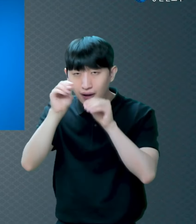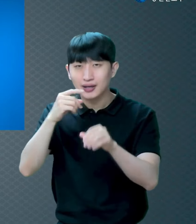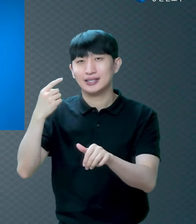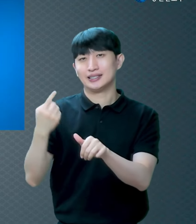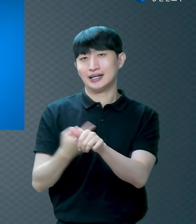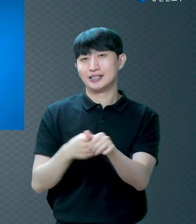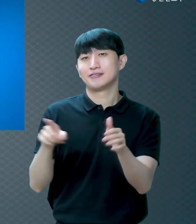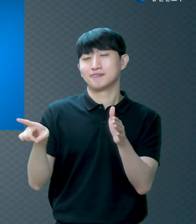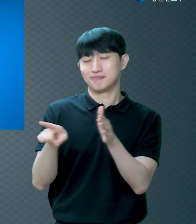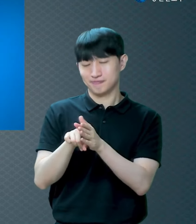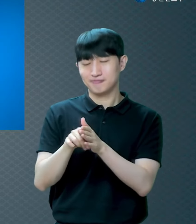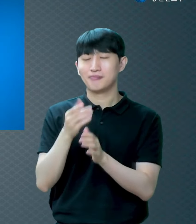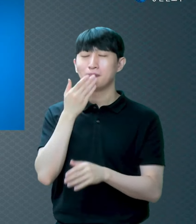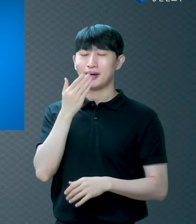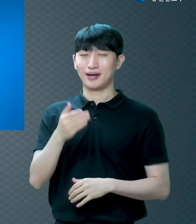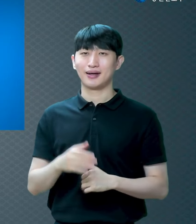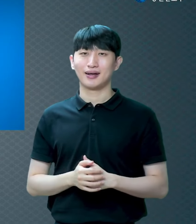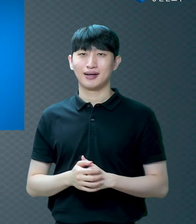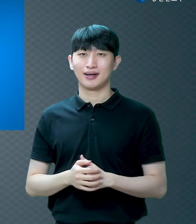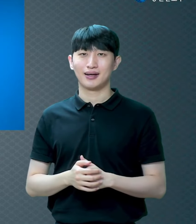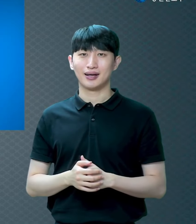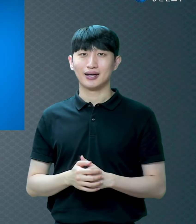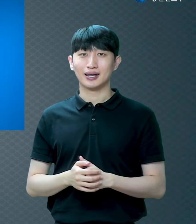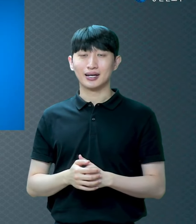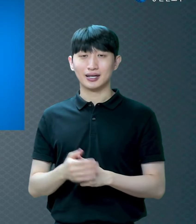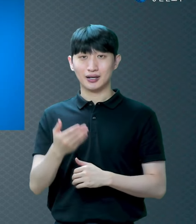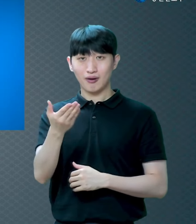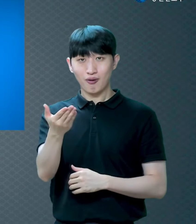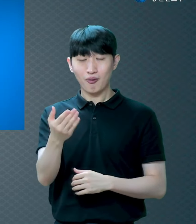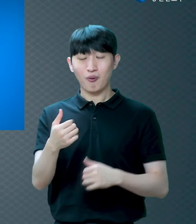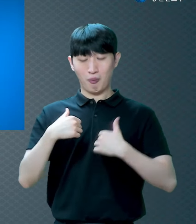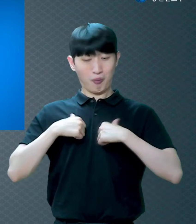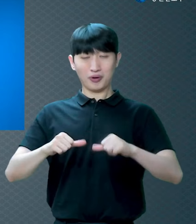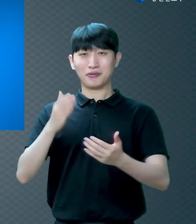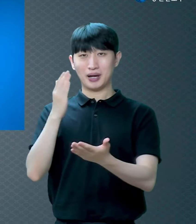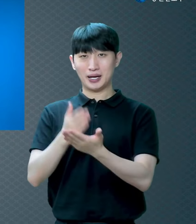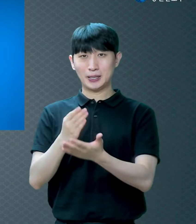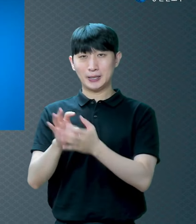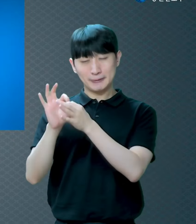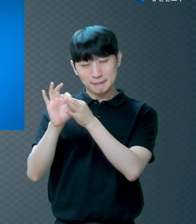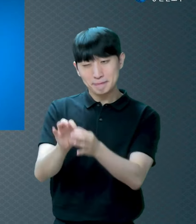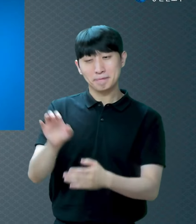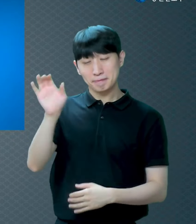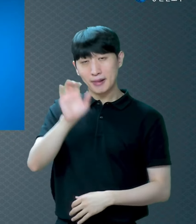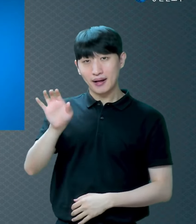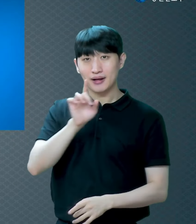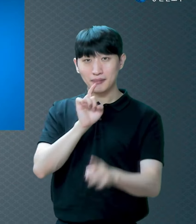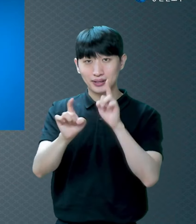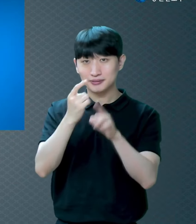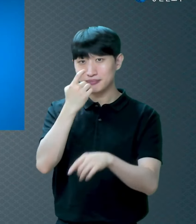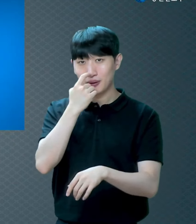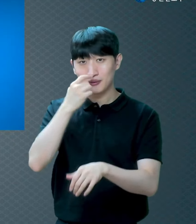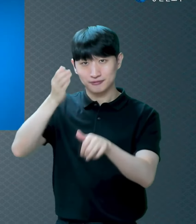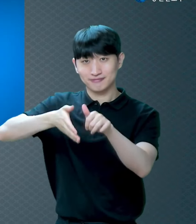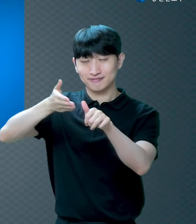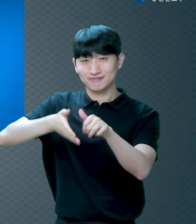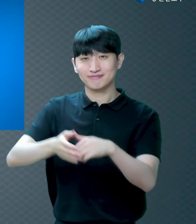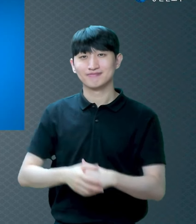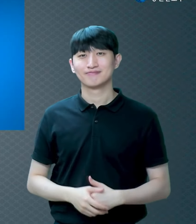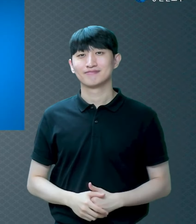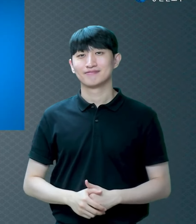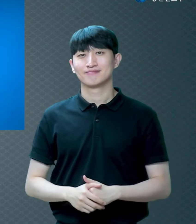도와주시는 분들이 옆에 계속 계시니까 포기하지 마시고 계속 이 말씀을 들으셨으면 좋겠습니다